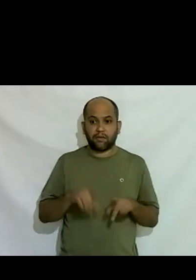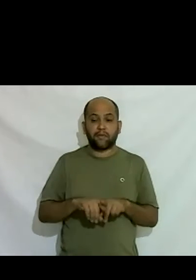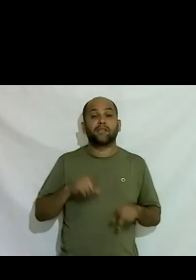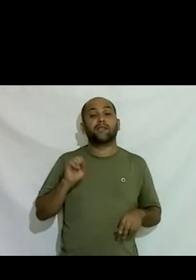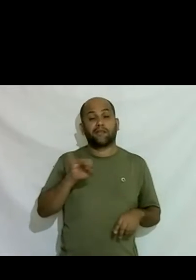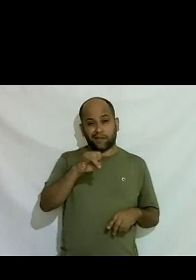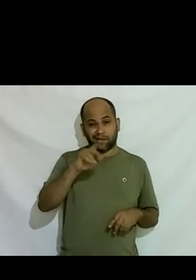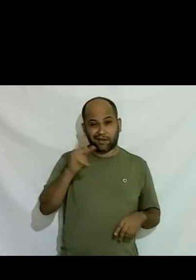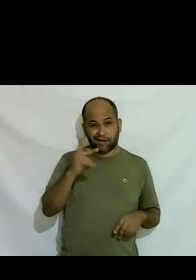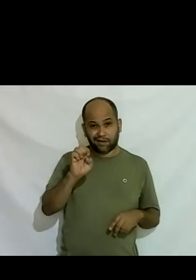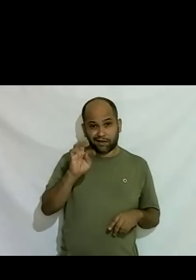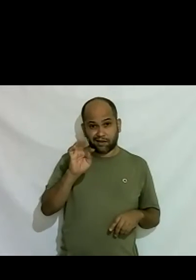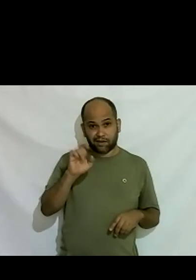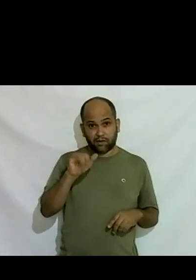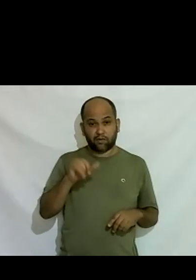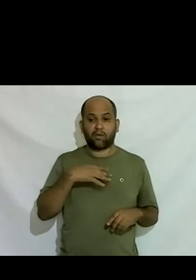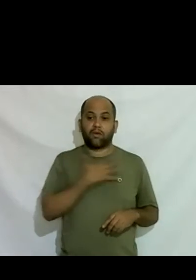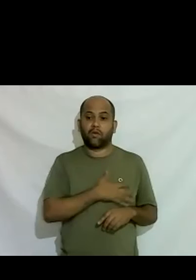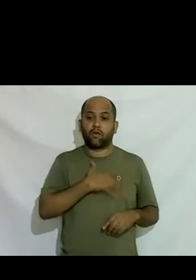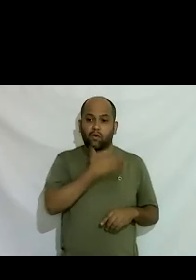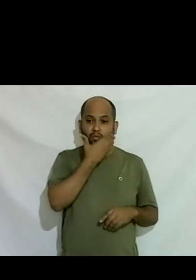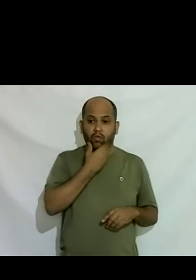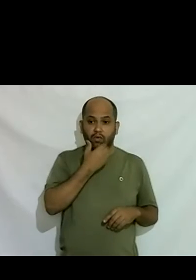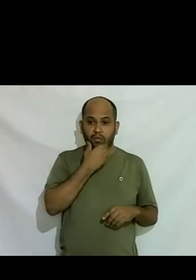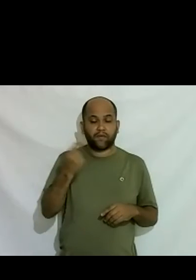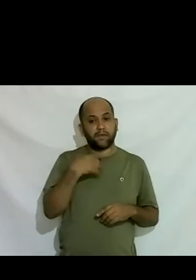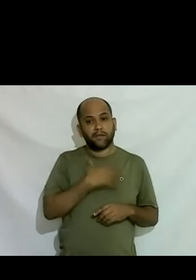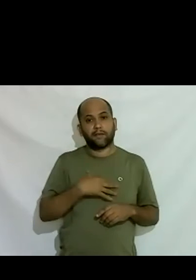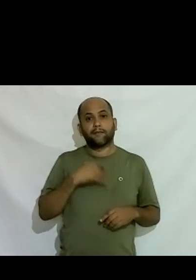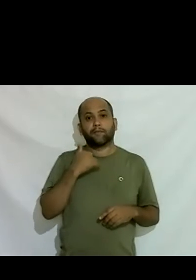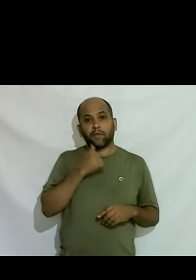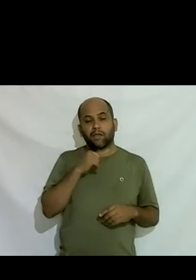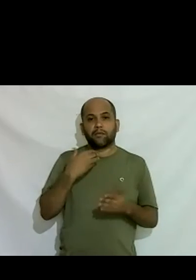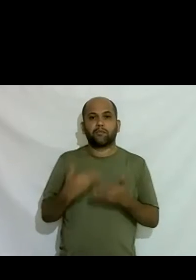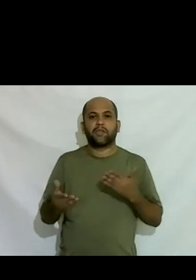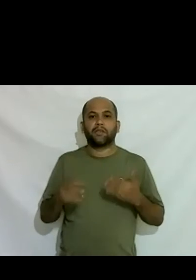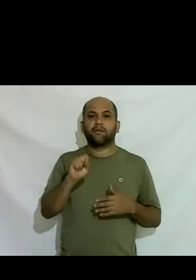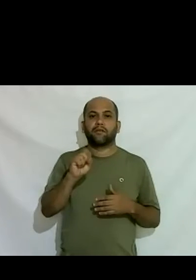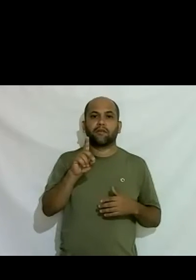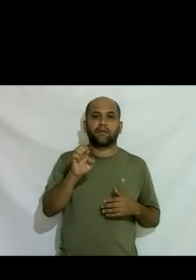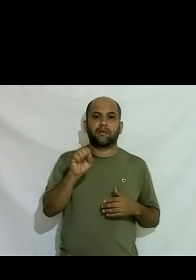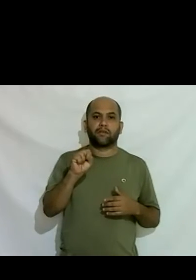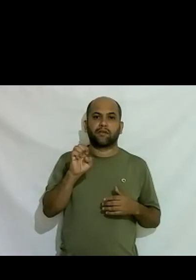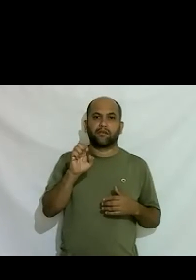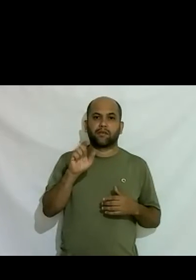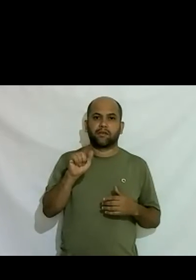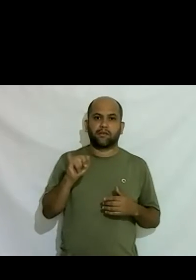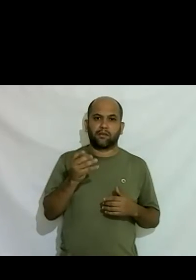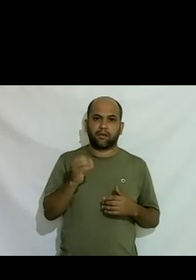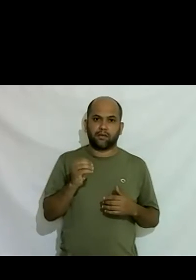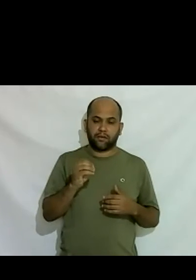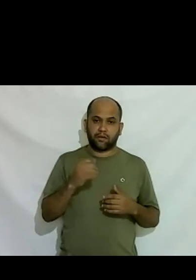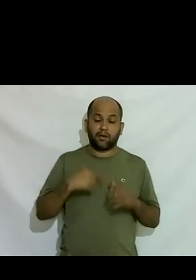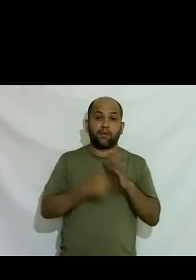ela falou eu gosto de homem você está ficando muito mulher estou perdendo desejo e aí foi um segundo divórcio na minha vida porque eu